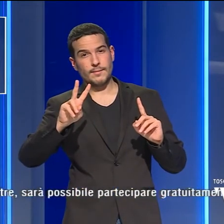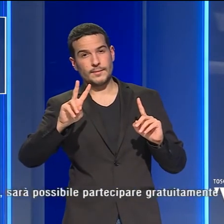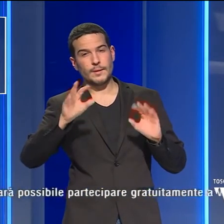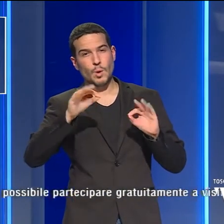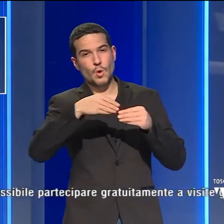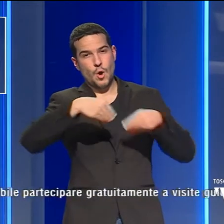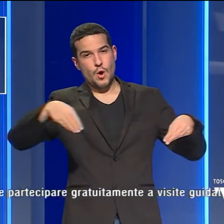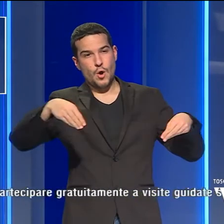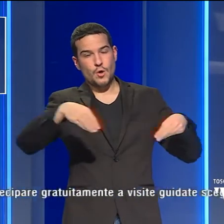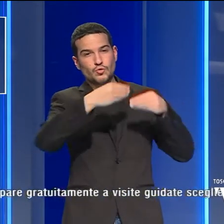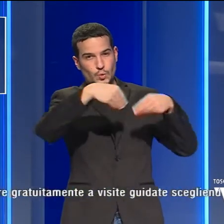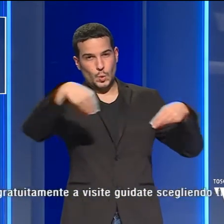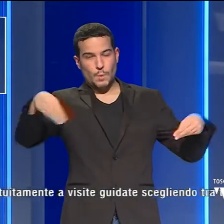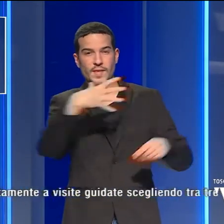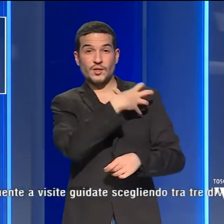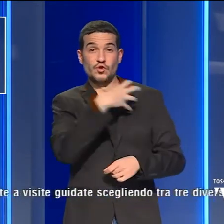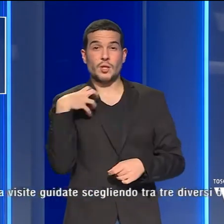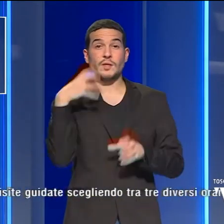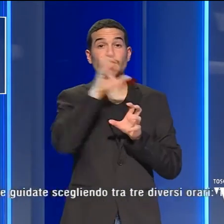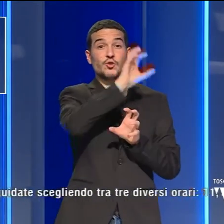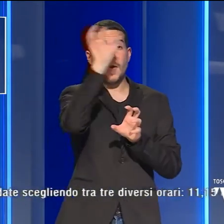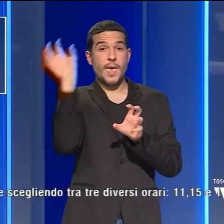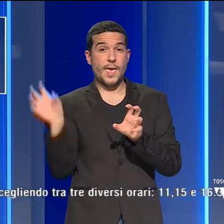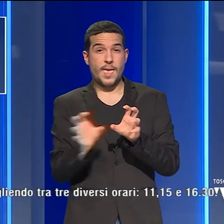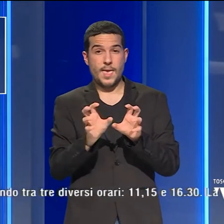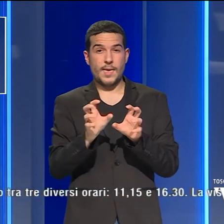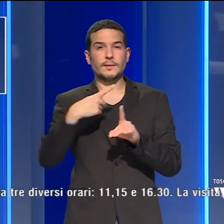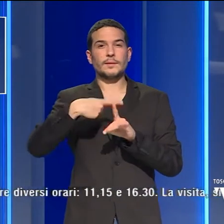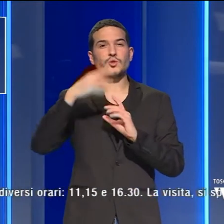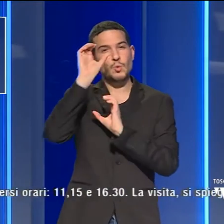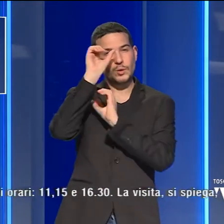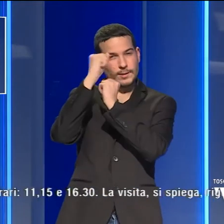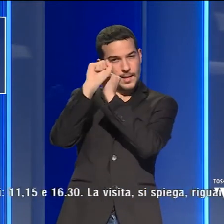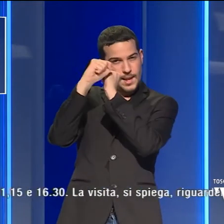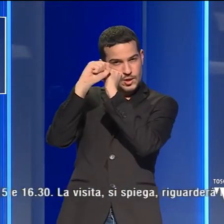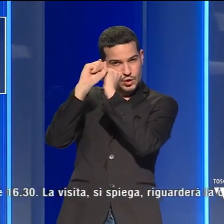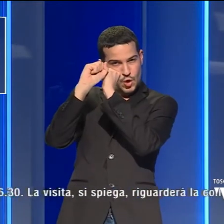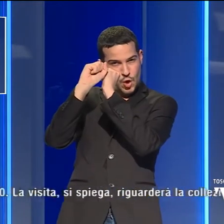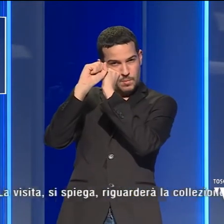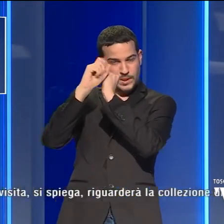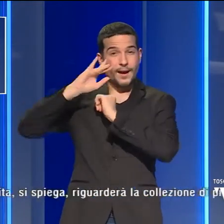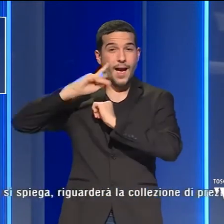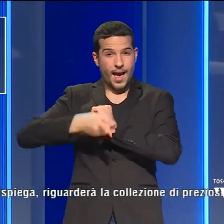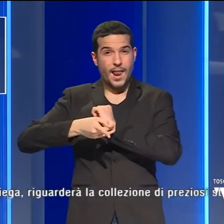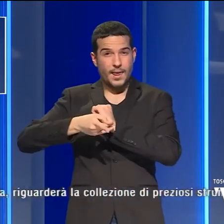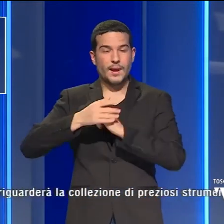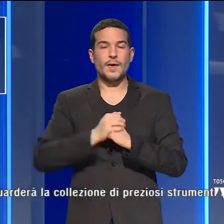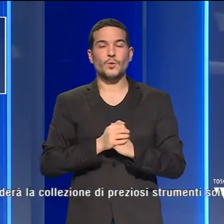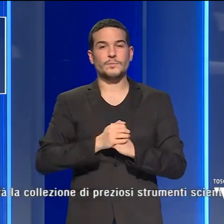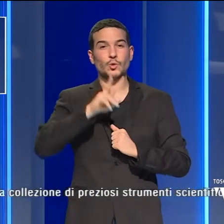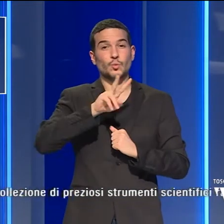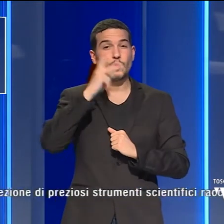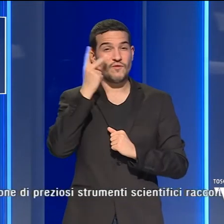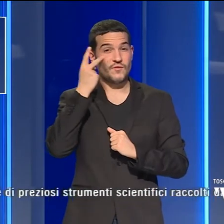strumenti scientifici dei medici e ai telescopi di Galileo Galilei. Dal 2 febbraio,